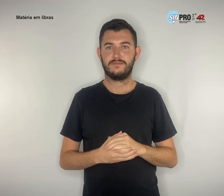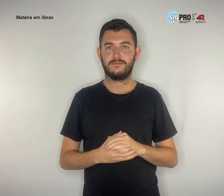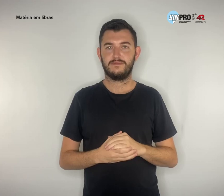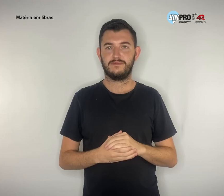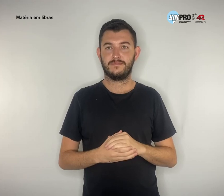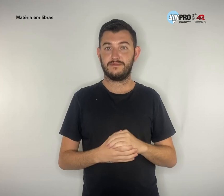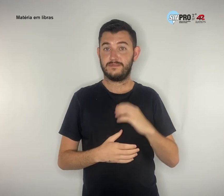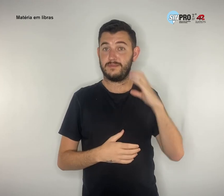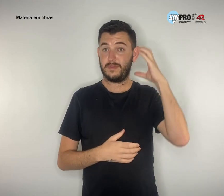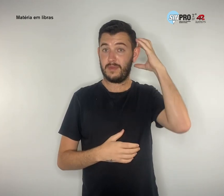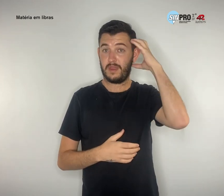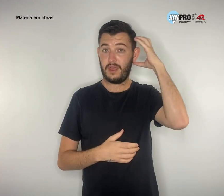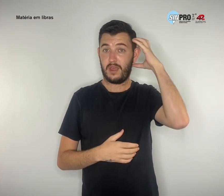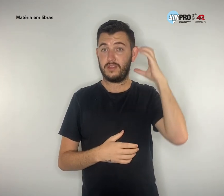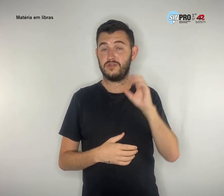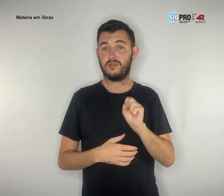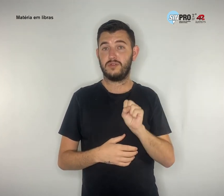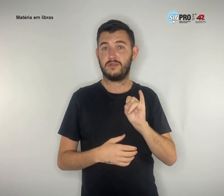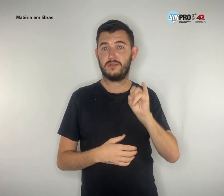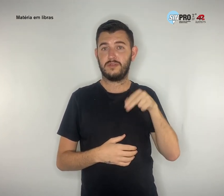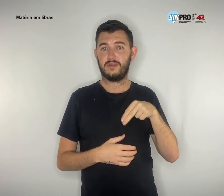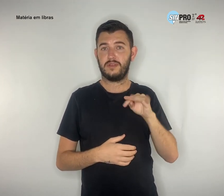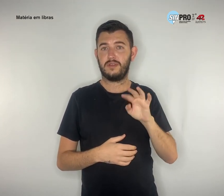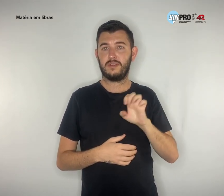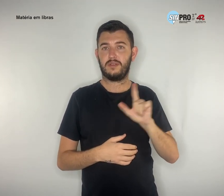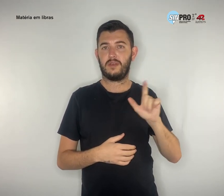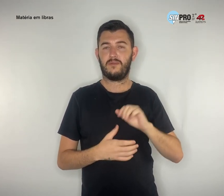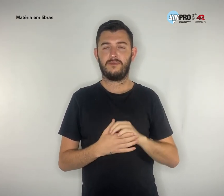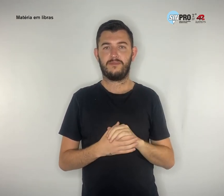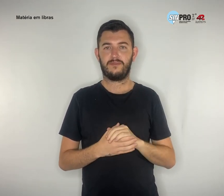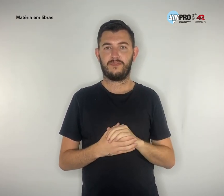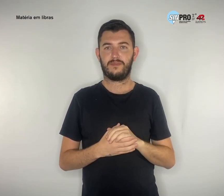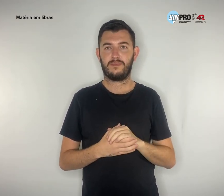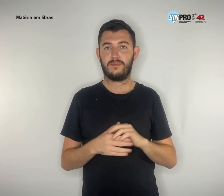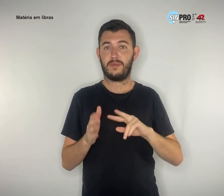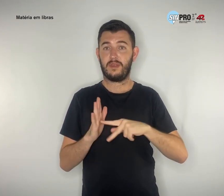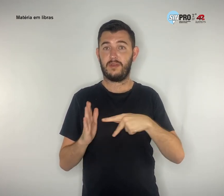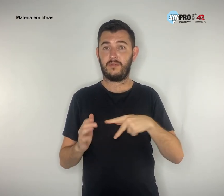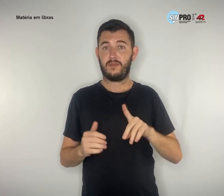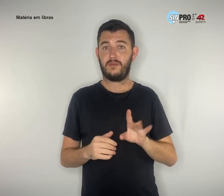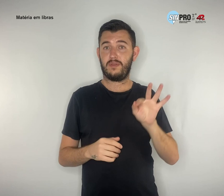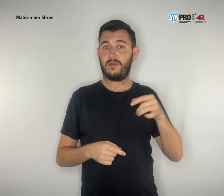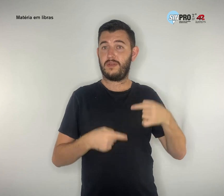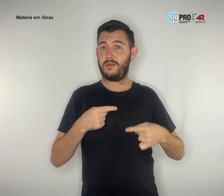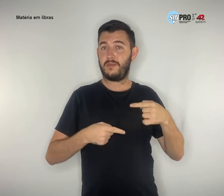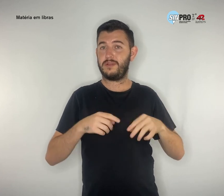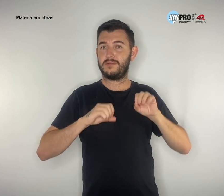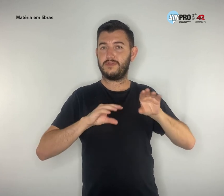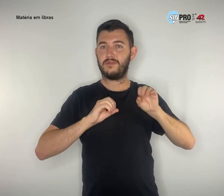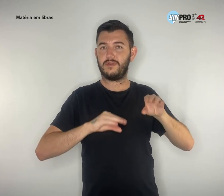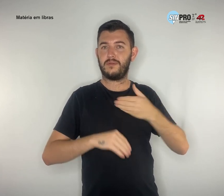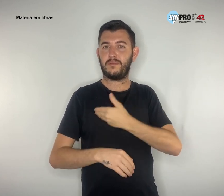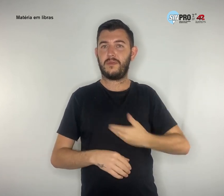Rádio Sintel, Simpro debate a educação pública e medidas necessárias para o setor.